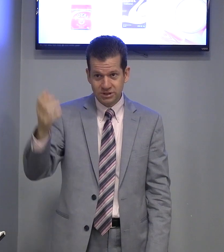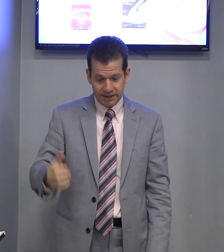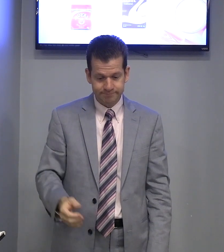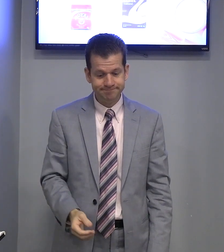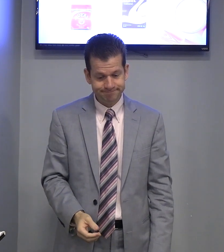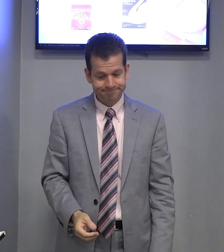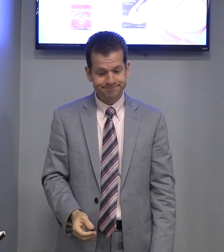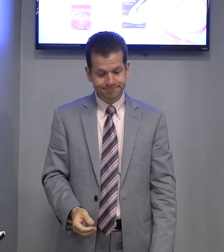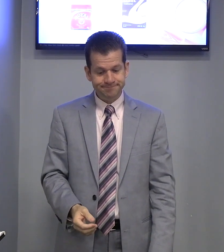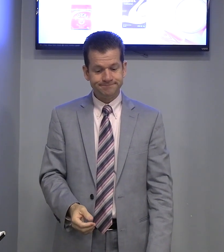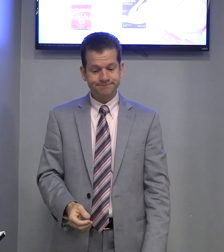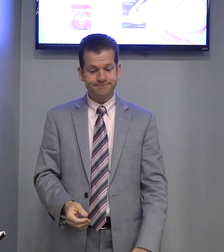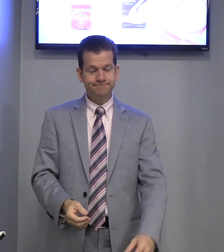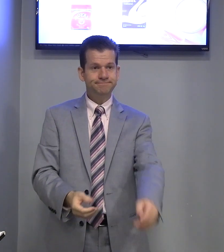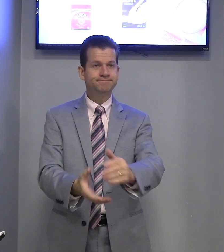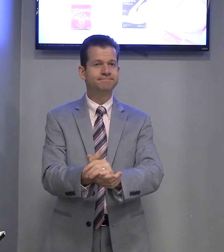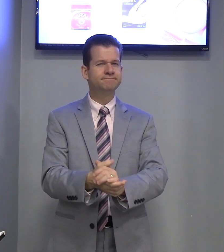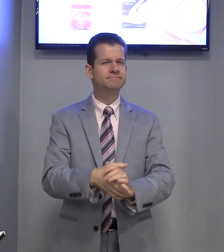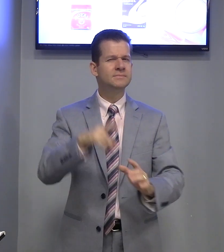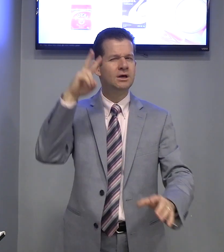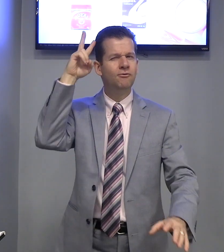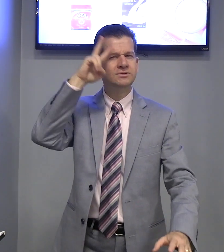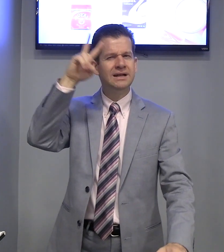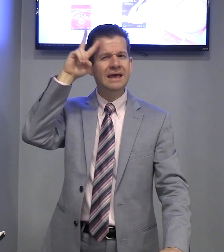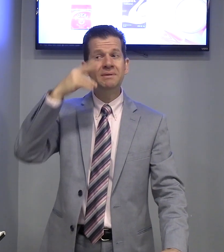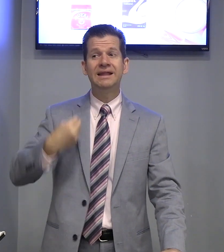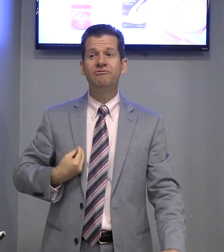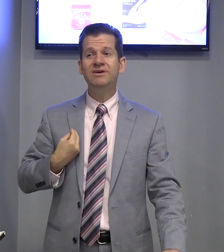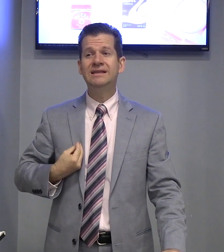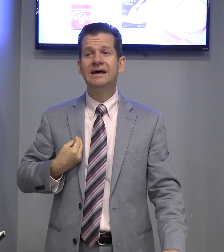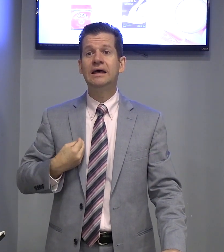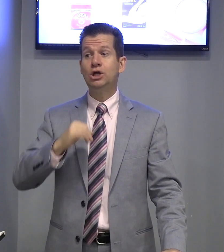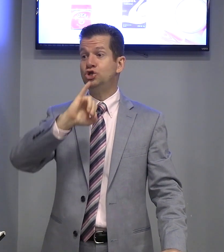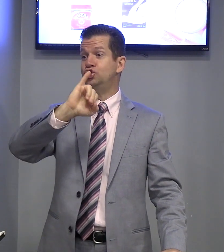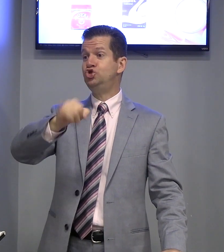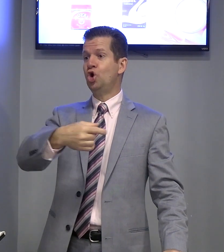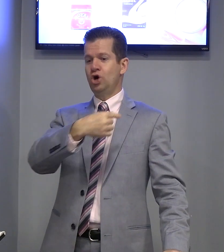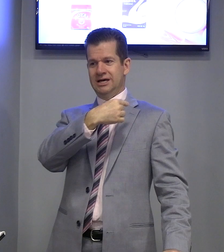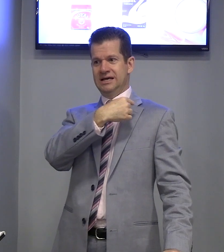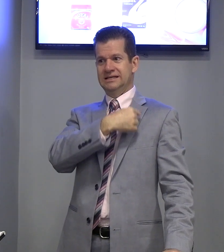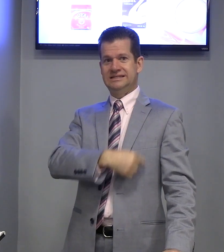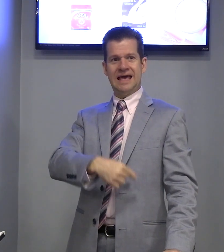já? Não. Você lembra da vida de José?